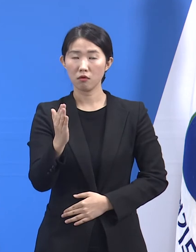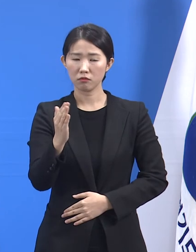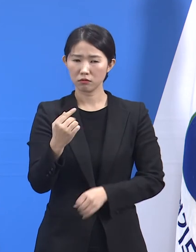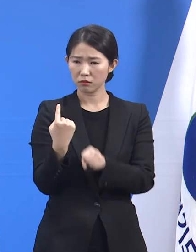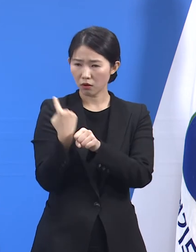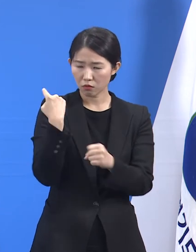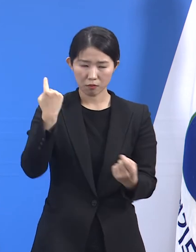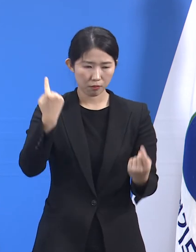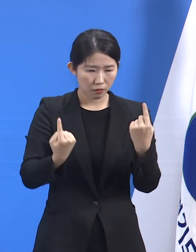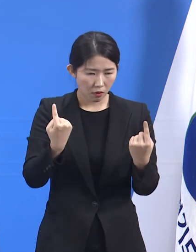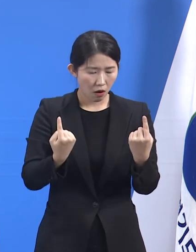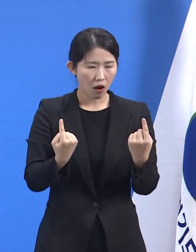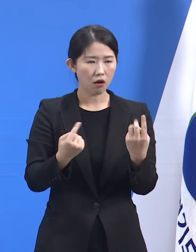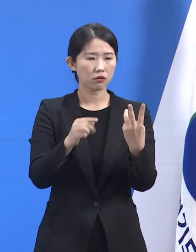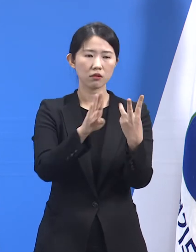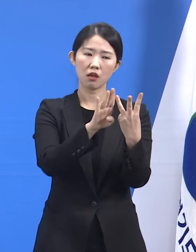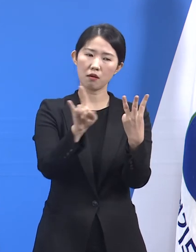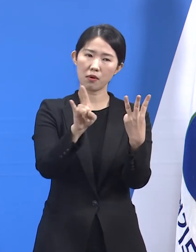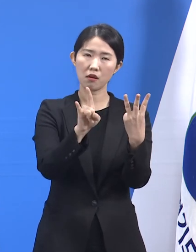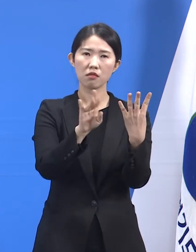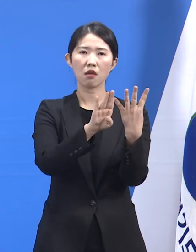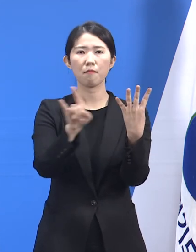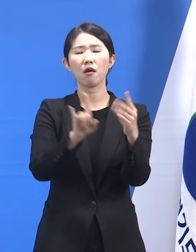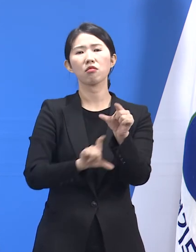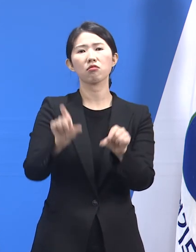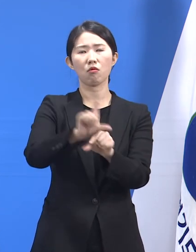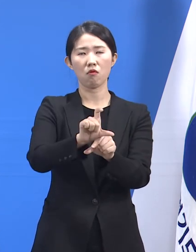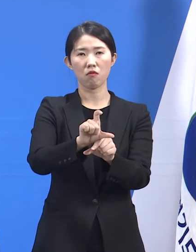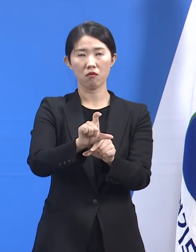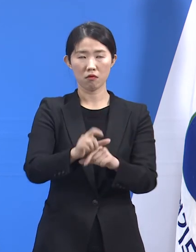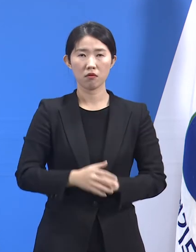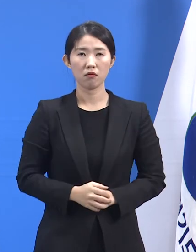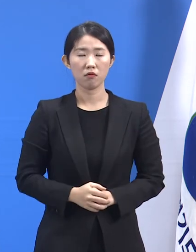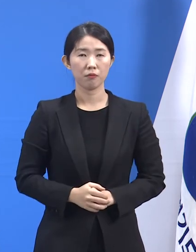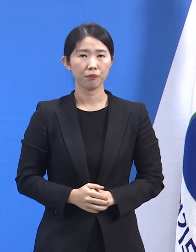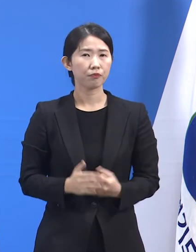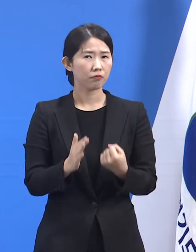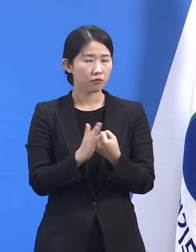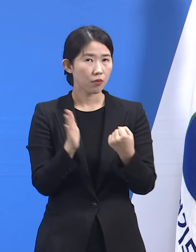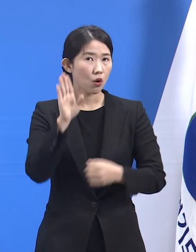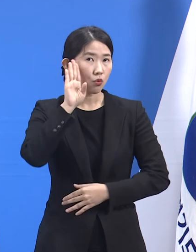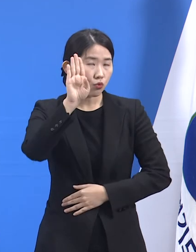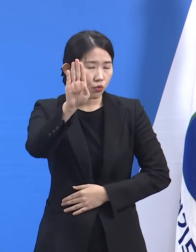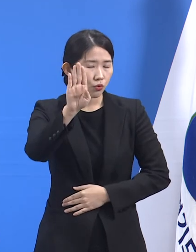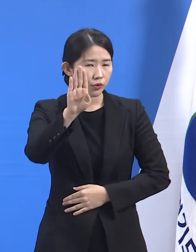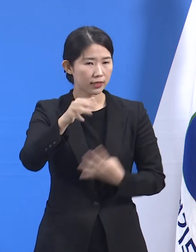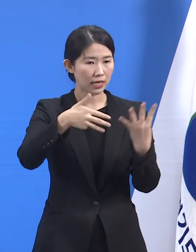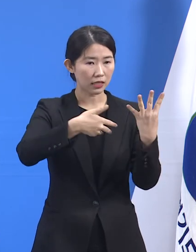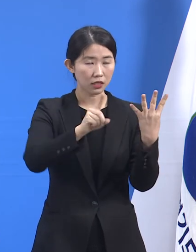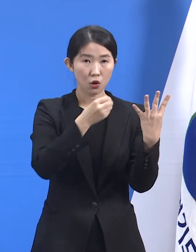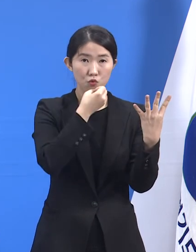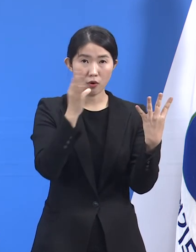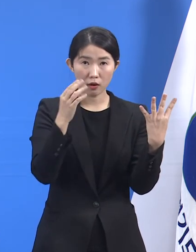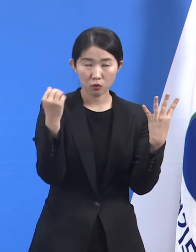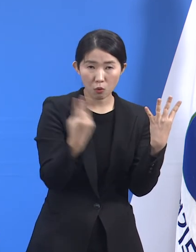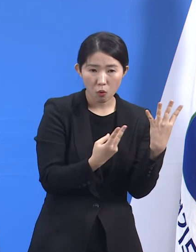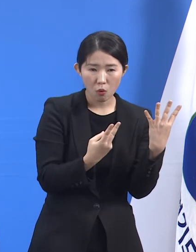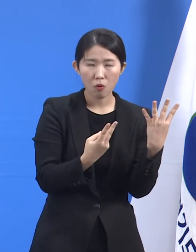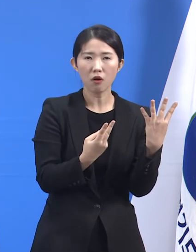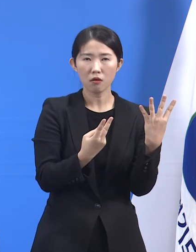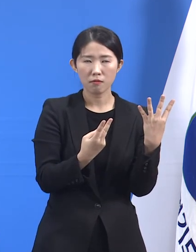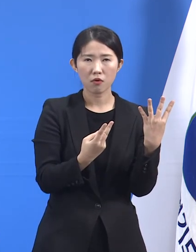결과라고 볼 수 있습니다. 따라서 이후에 4차 파도가 다가온다면 이번 겨울 3차 때보다 더